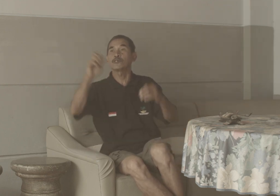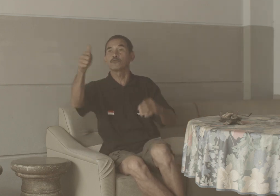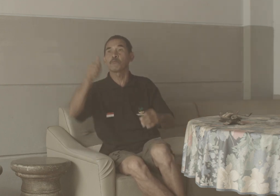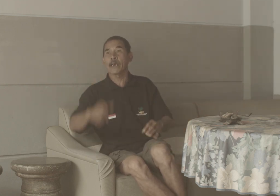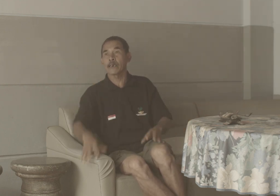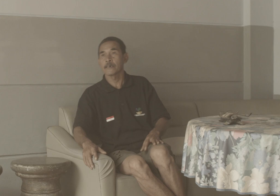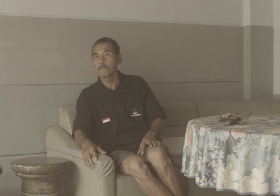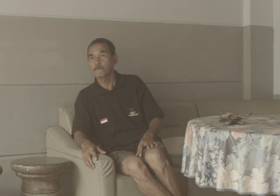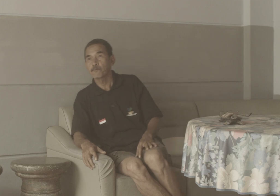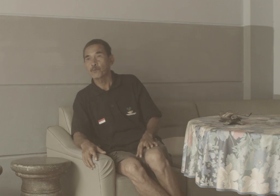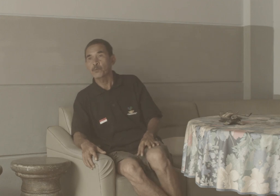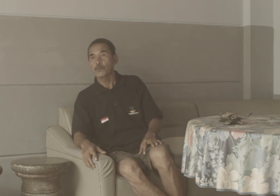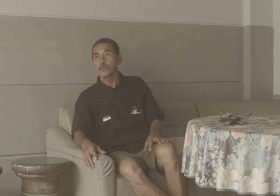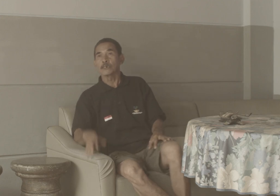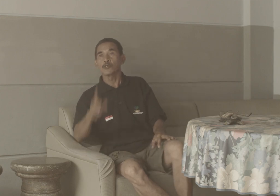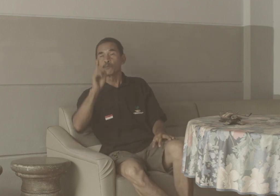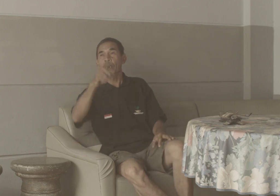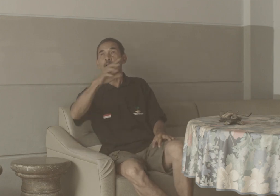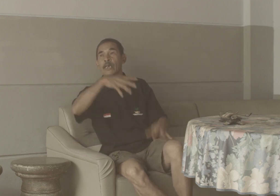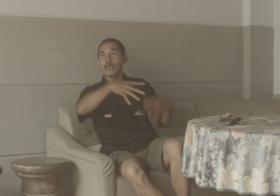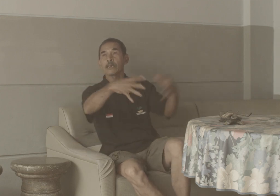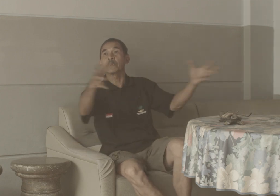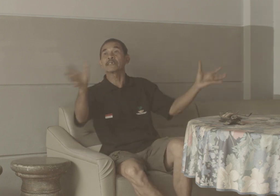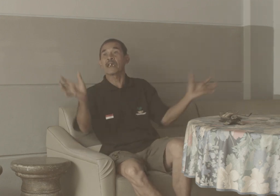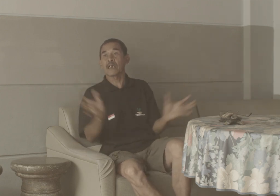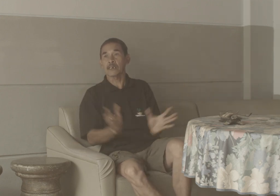Disumpah Disumpah Oleh Masyarakat